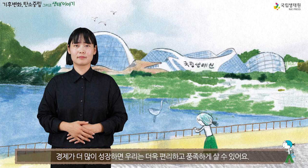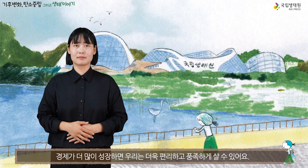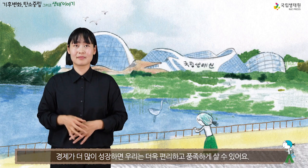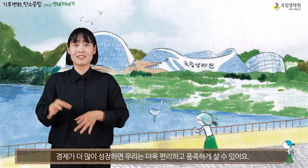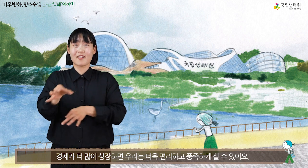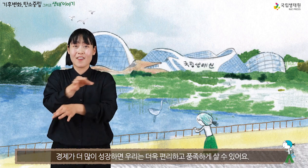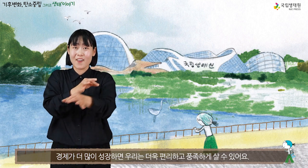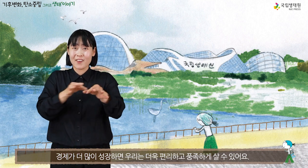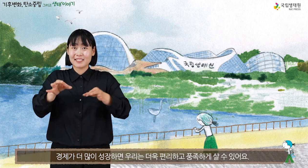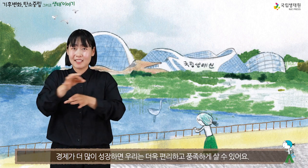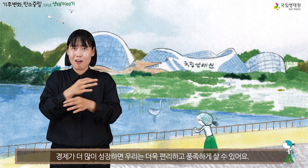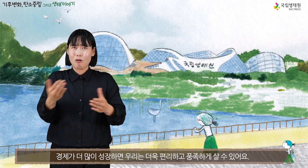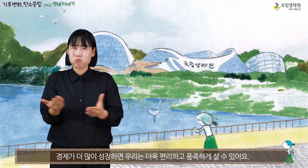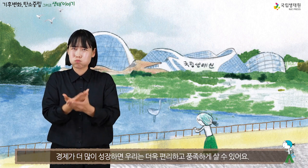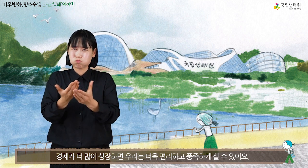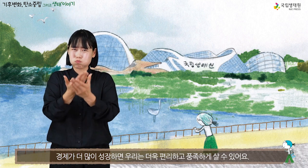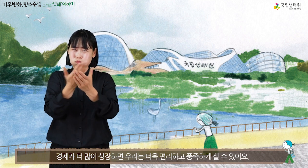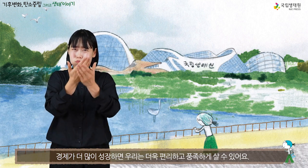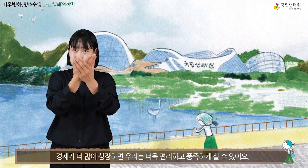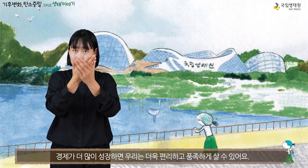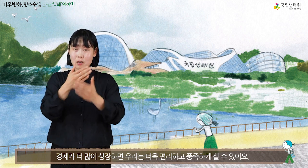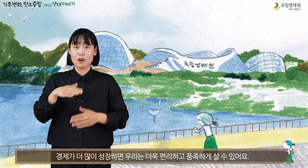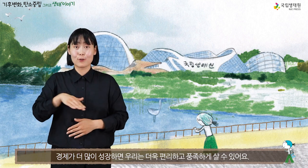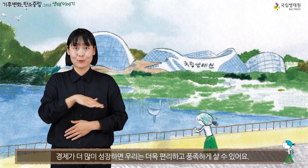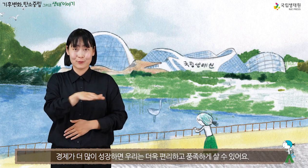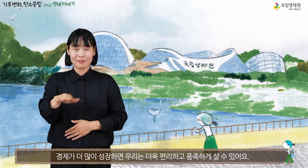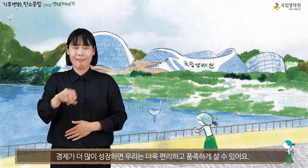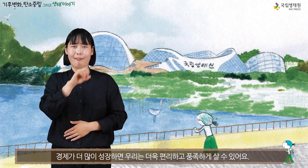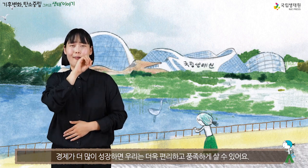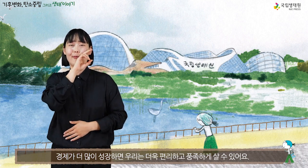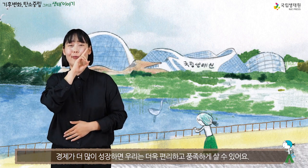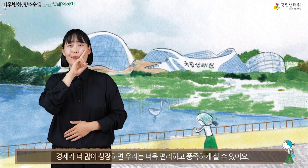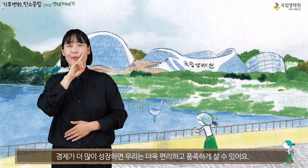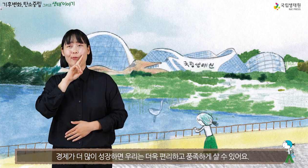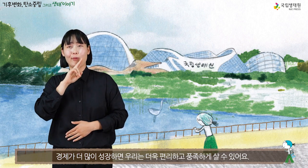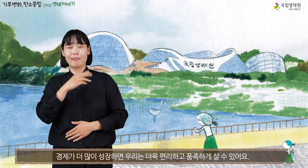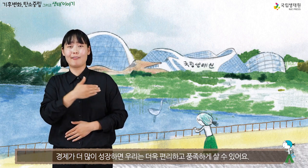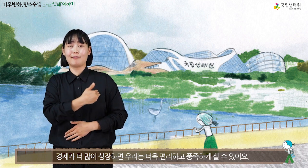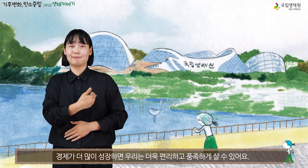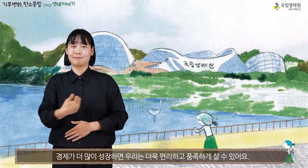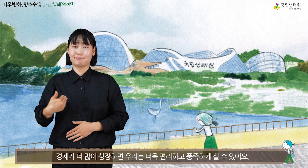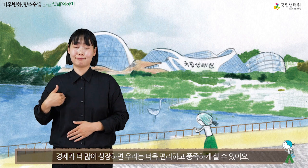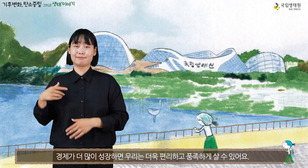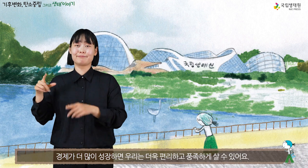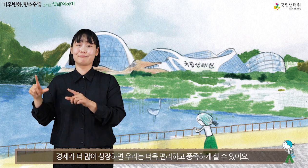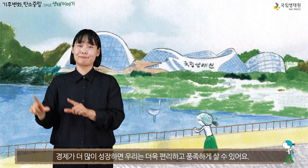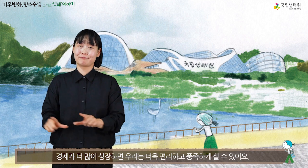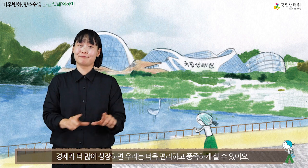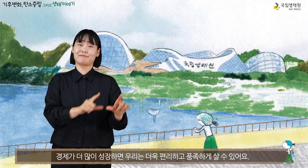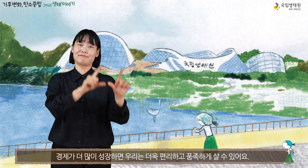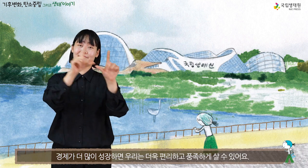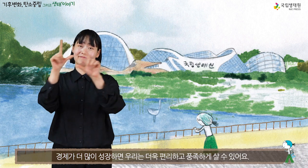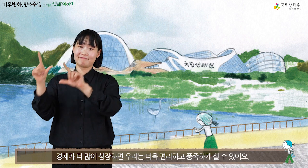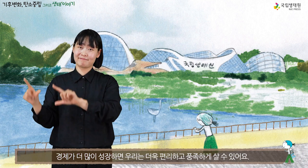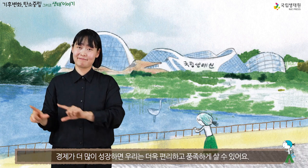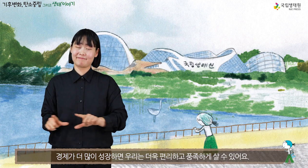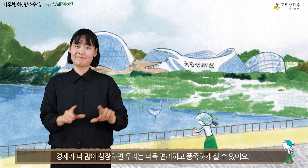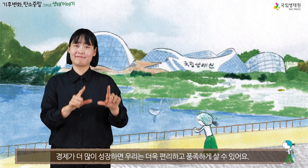경제가 더 많이 성장하면 우리는 더욱 편리하고 풍족하게 살 수 있어요.